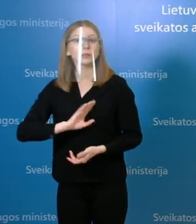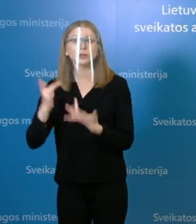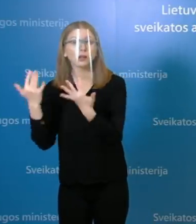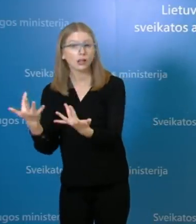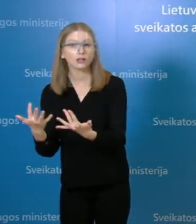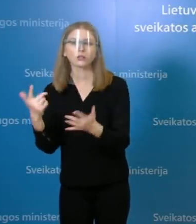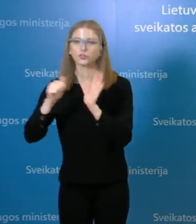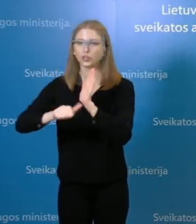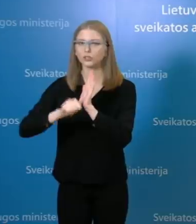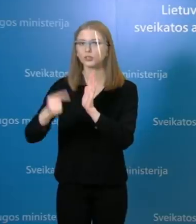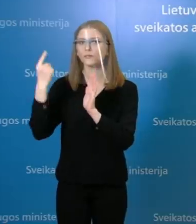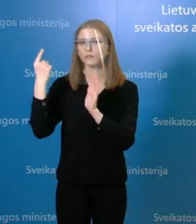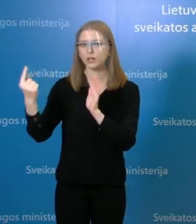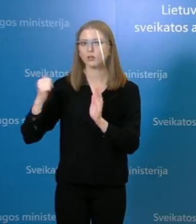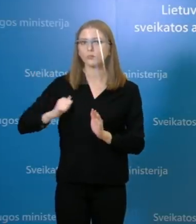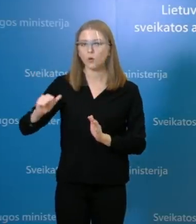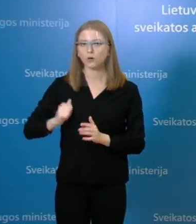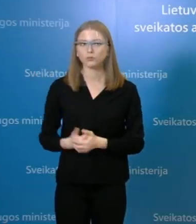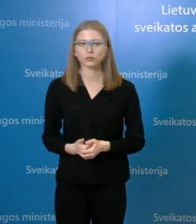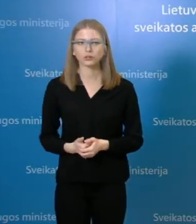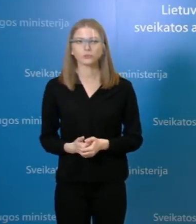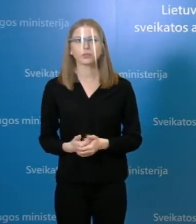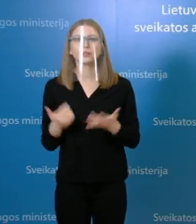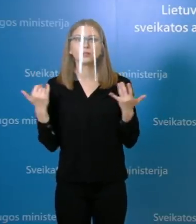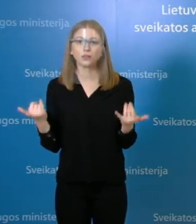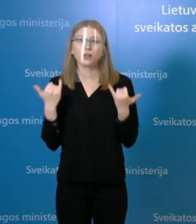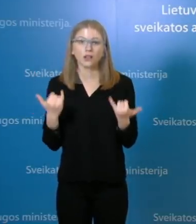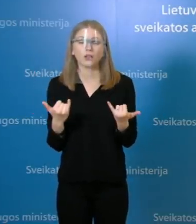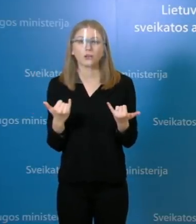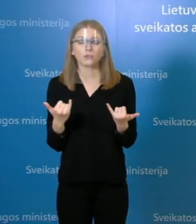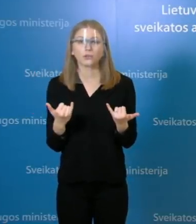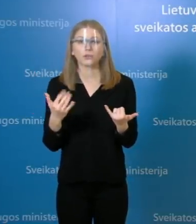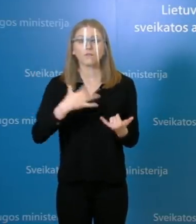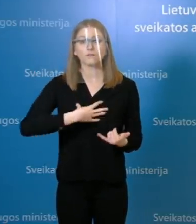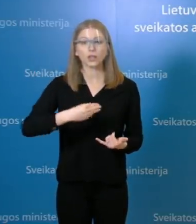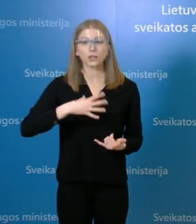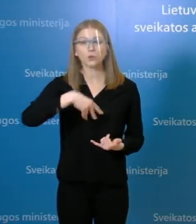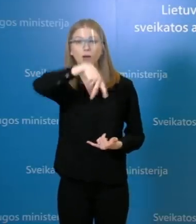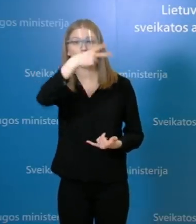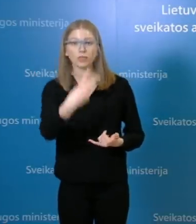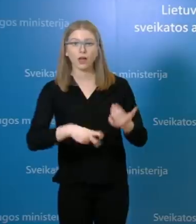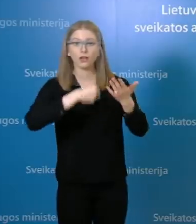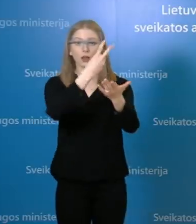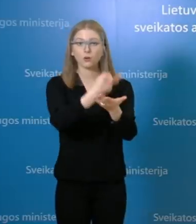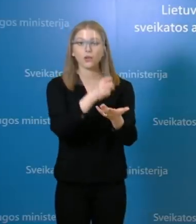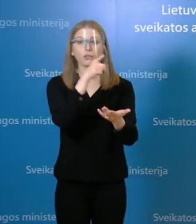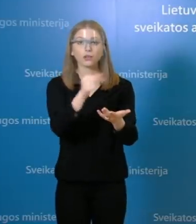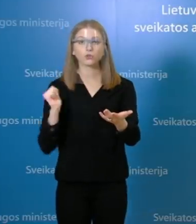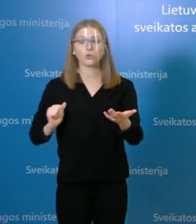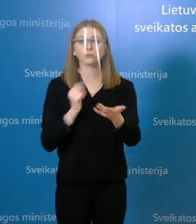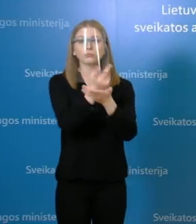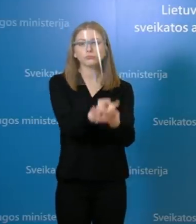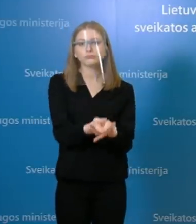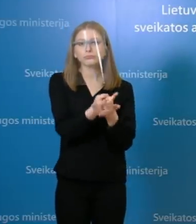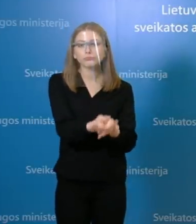61, dėja, tačiau prisidėjo vienas mirties atvejais. Tai yra Vilniaus miesto klinikinėje ligoninėje gulėjęs pacientas,